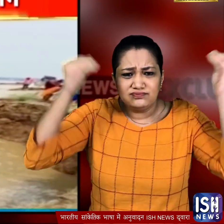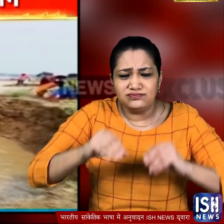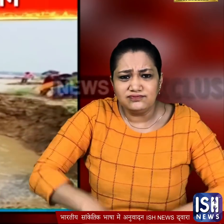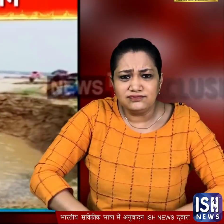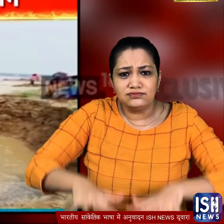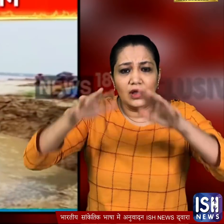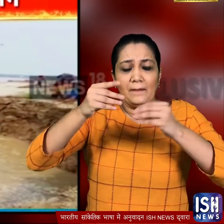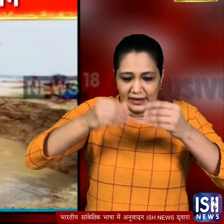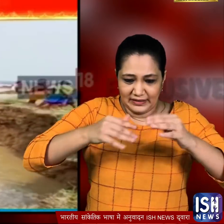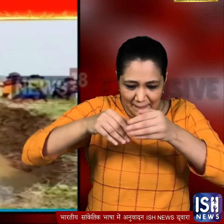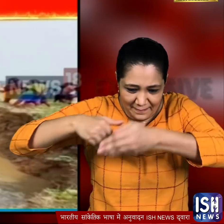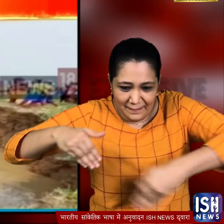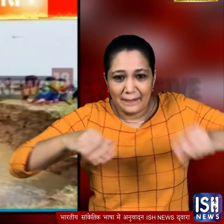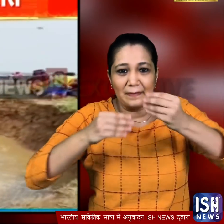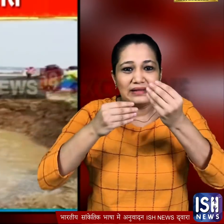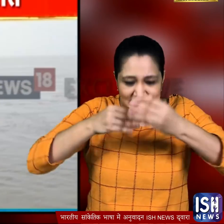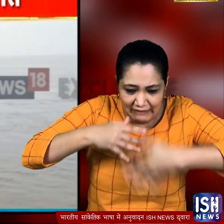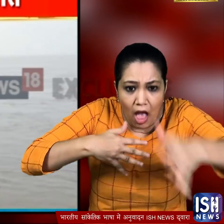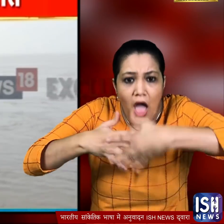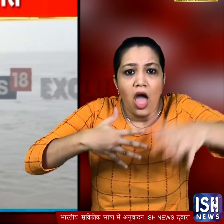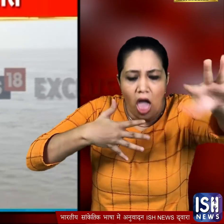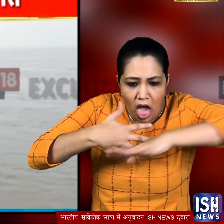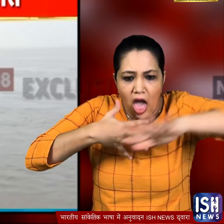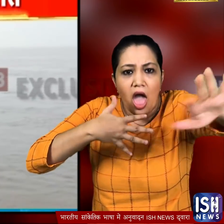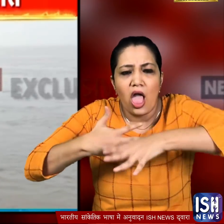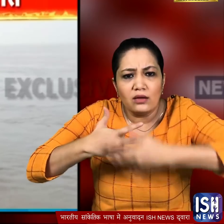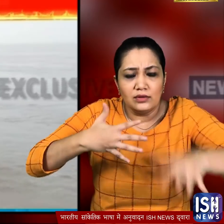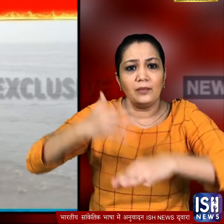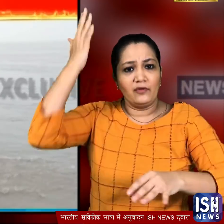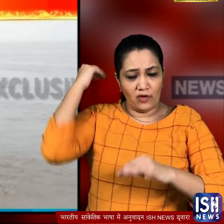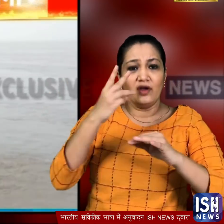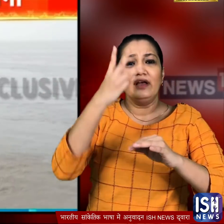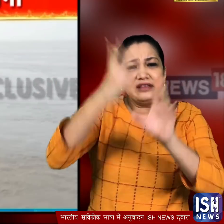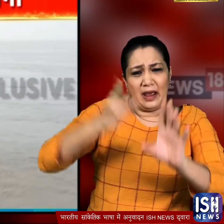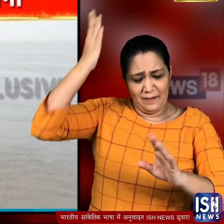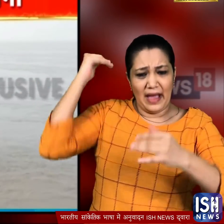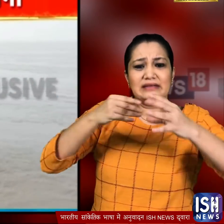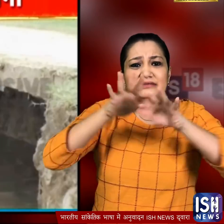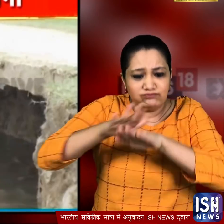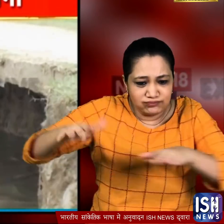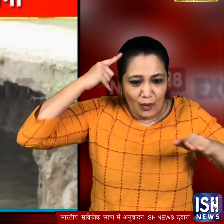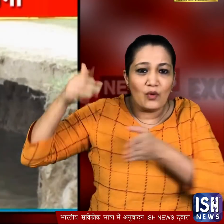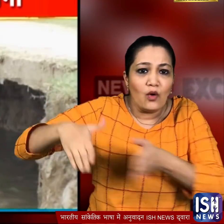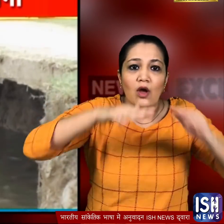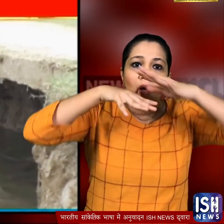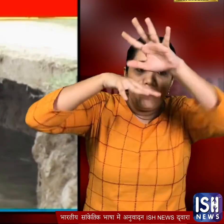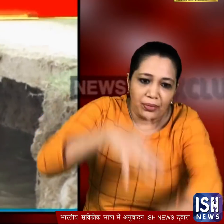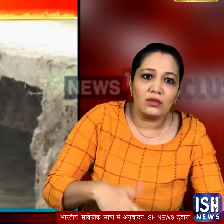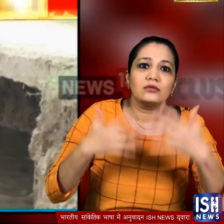किनारे की बहुत सारी मिट्टी कट चुकी है इतना ही नहीं तीन साल पहले वहाँ सिमेंट की जो सडकें बनाए गई थी उसका एक बड़ा हिस्सा भी नदी में समा